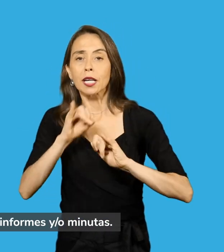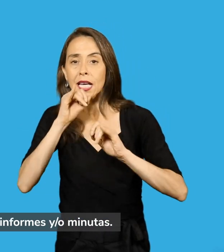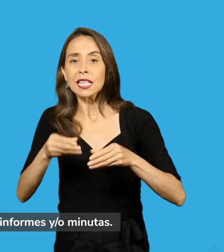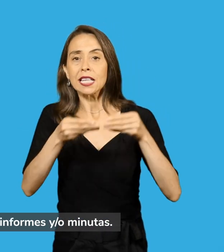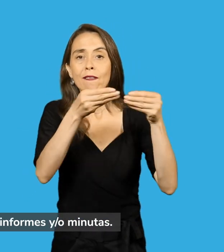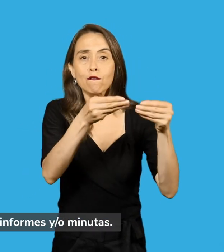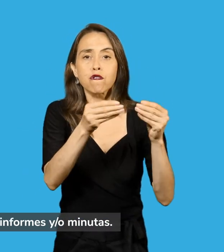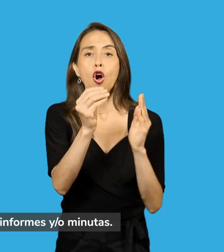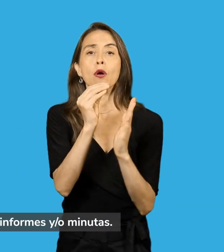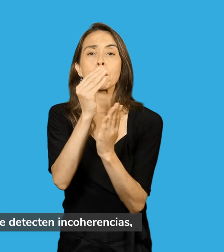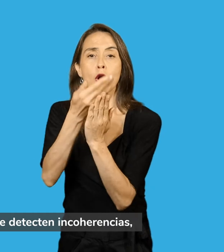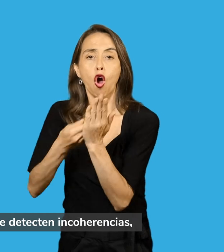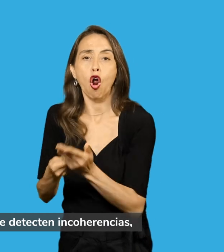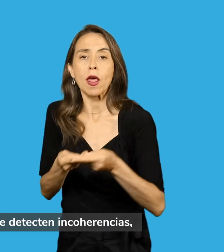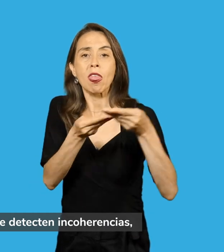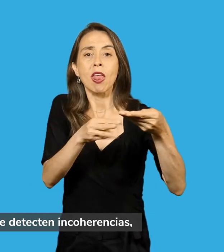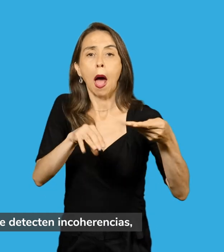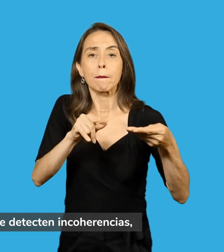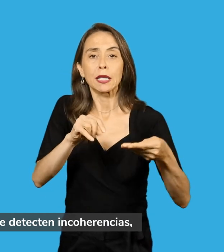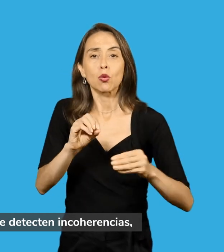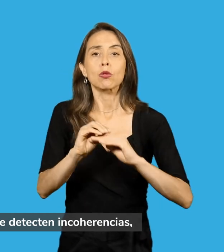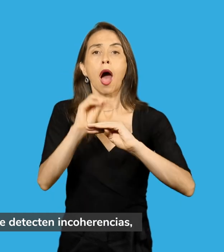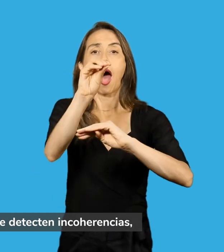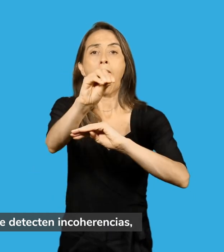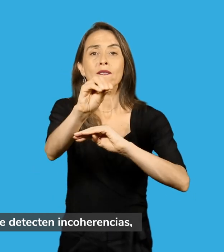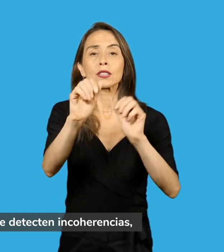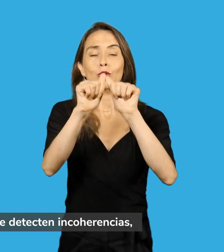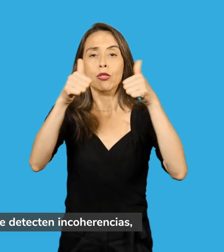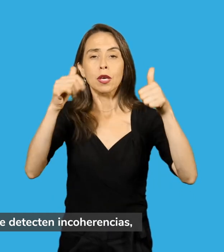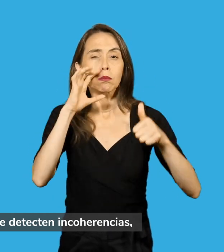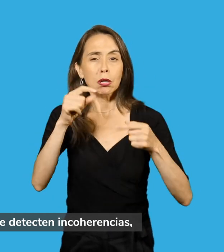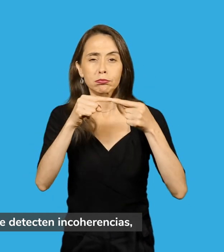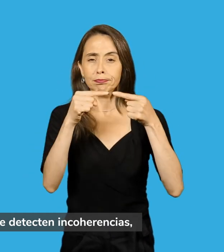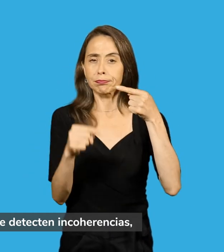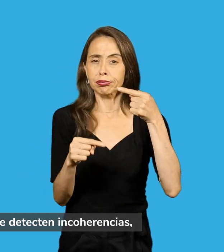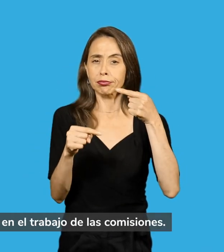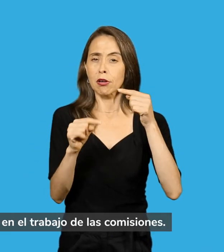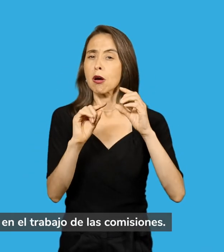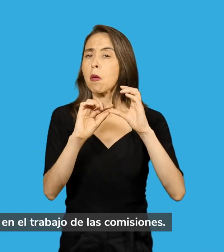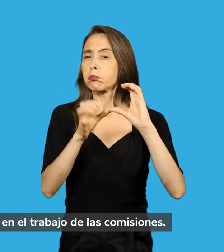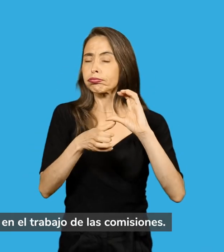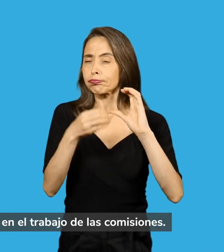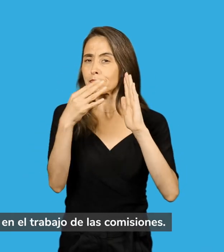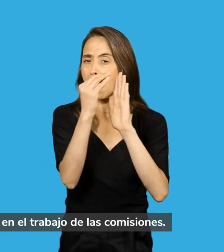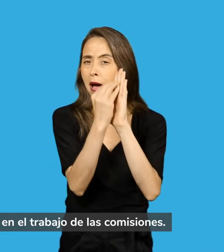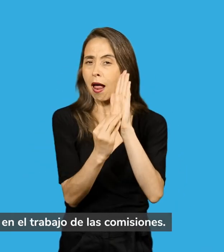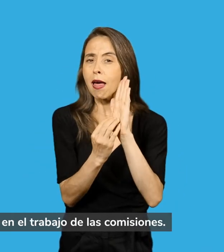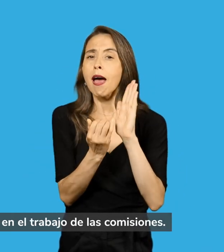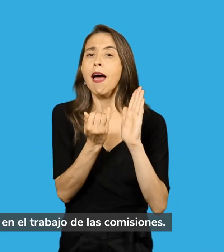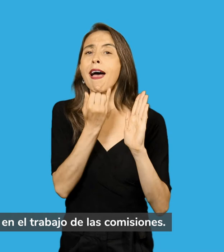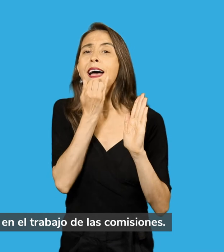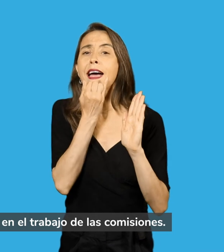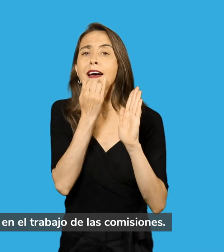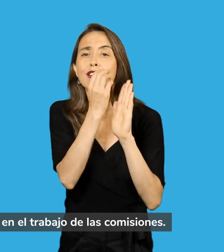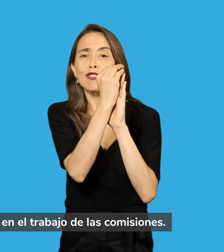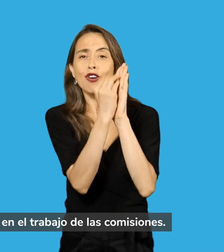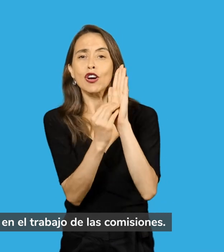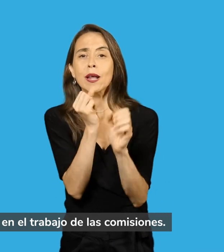minutas. Advertir a la Mesa cuando se detecten incoherencias, incongruencias o errores formales en el trabajo de las comisiones.